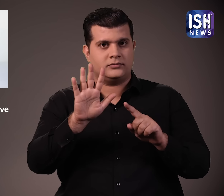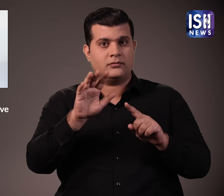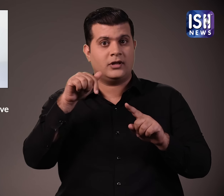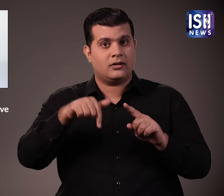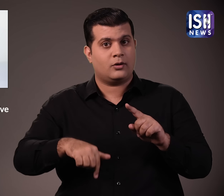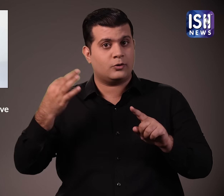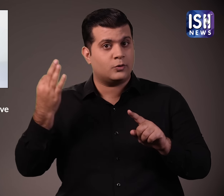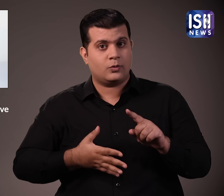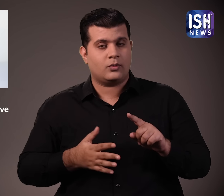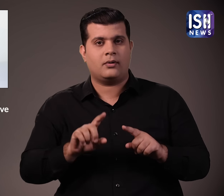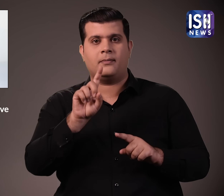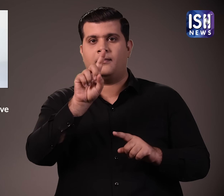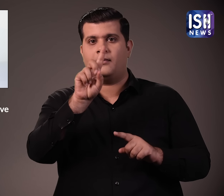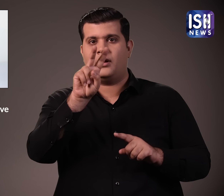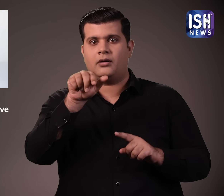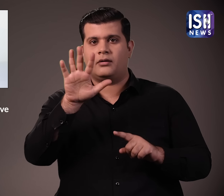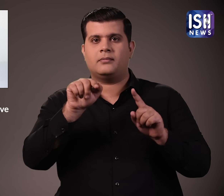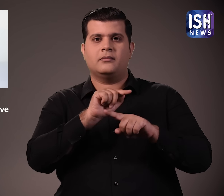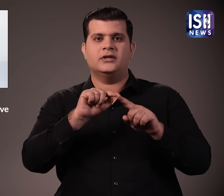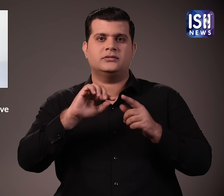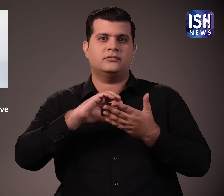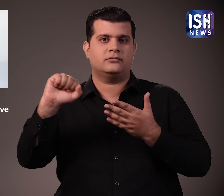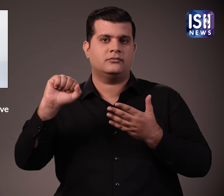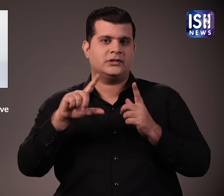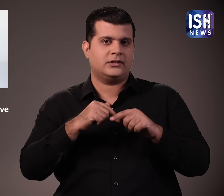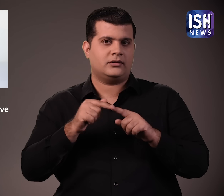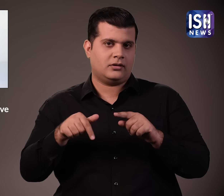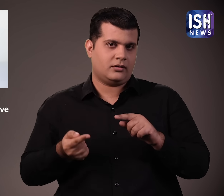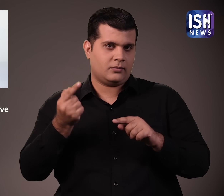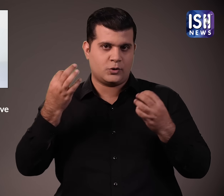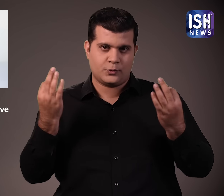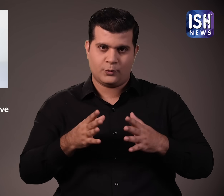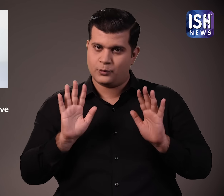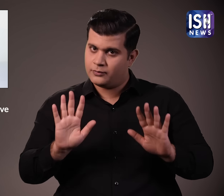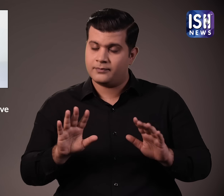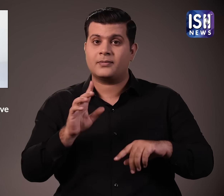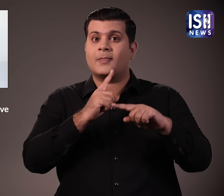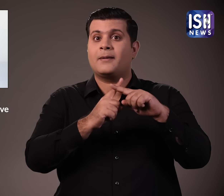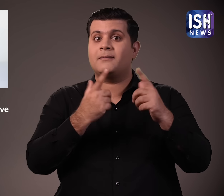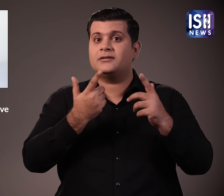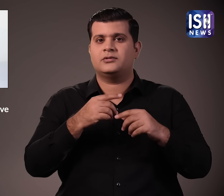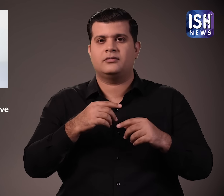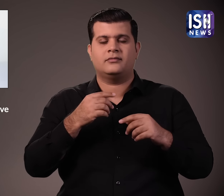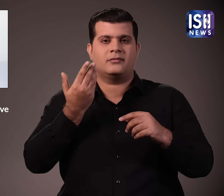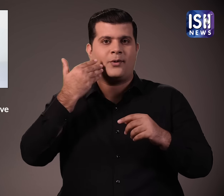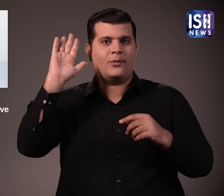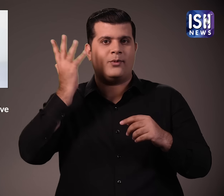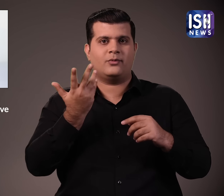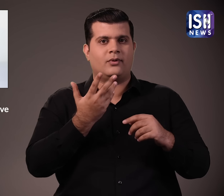अब नई व्यवस्था के अनुसार यह 12.5 प्रतिशत है पहले छूट की सीमा